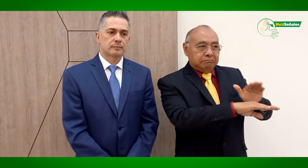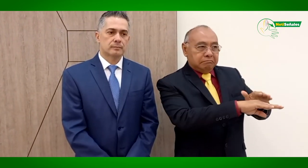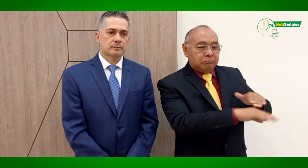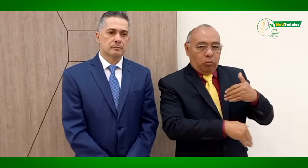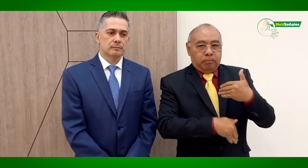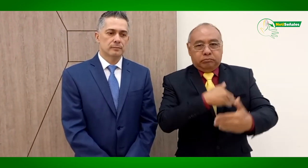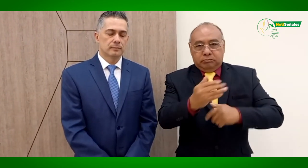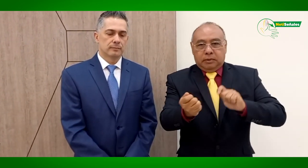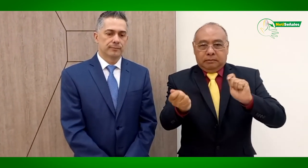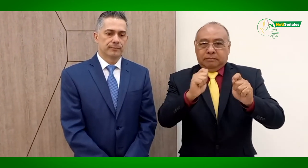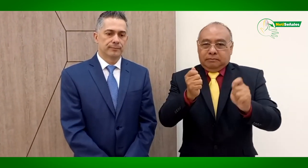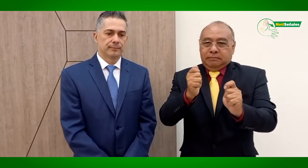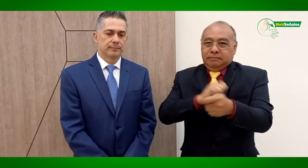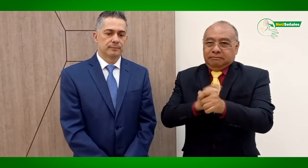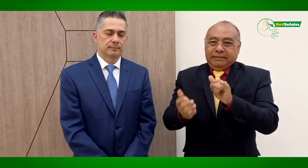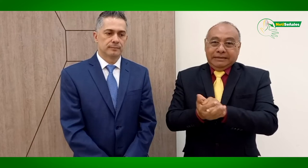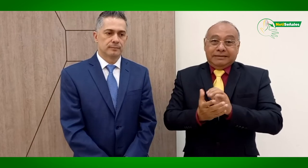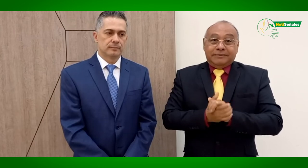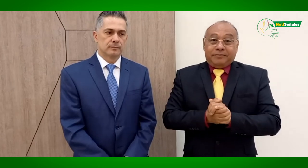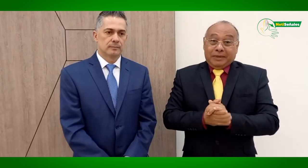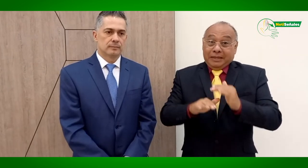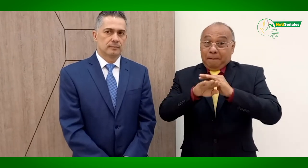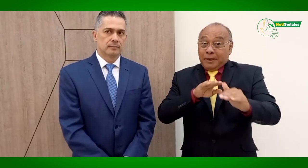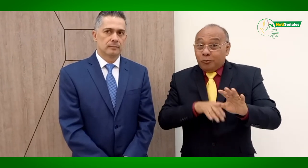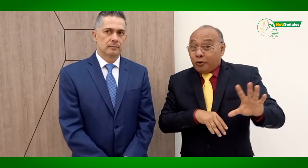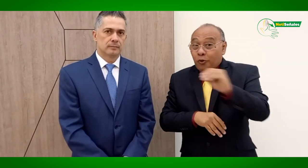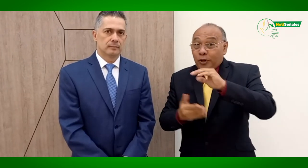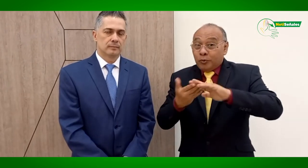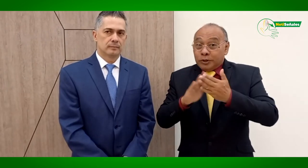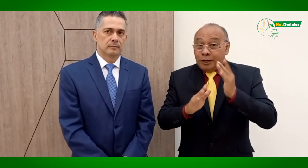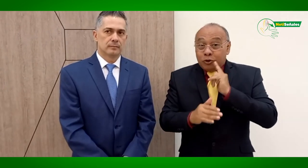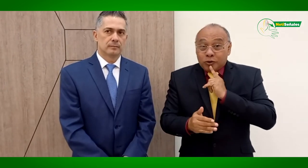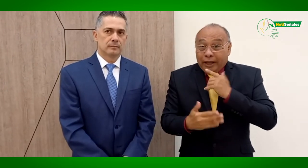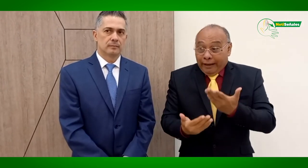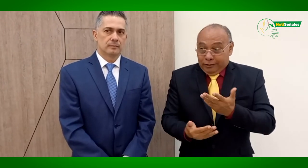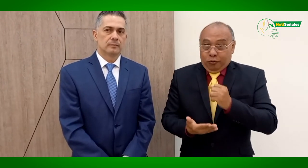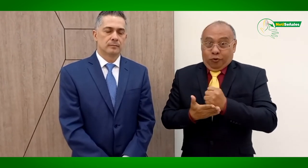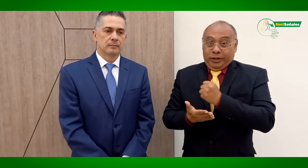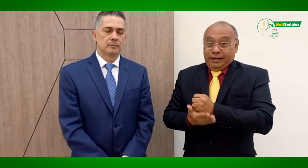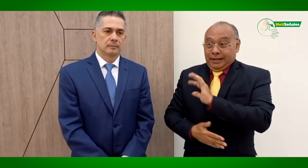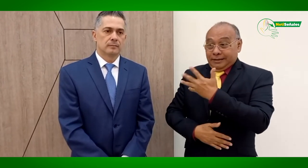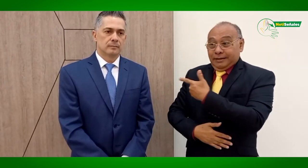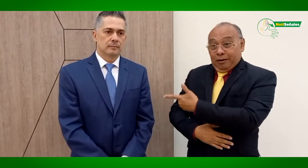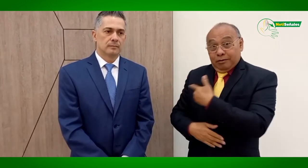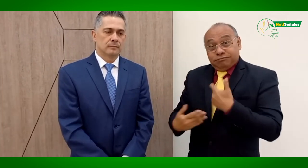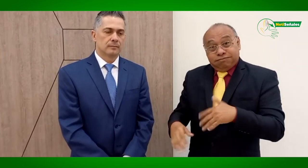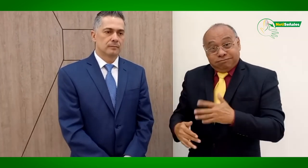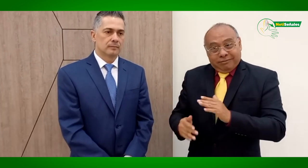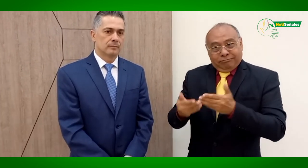sorda a hacer algún tipo de trámite y presenta alguna barrera, por favor háganoslo saber para hacer estos ajustes. Invito a toda la población sorda colombiana